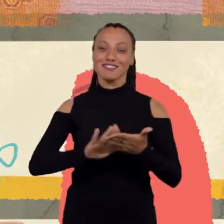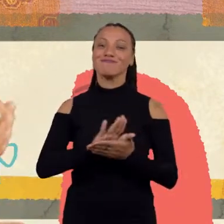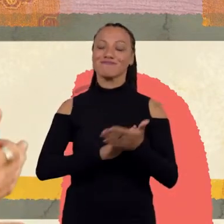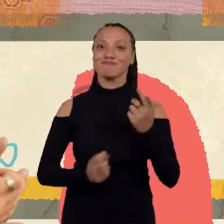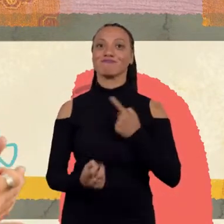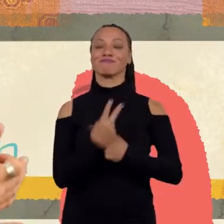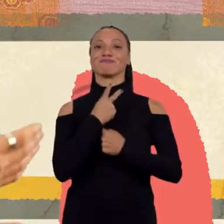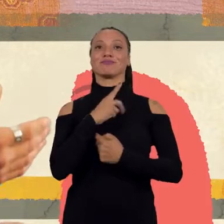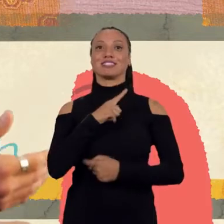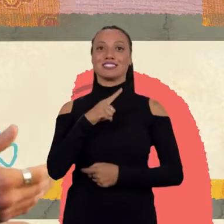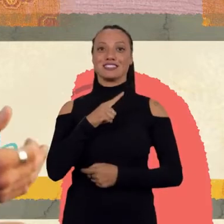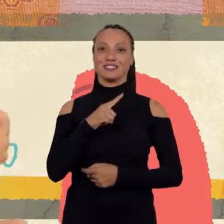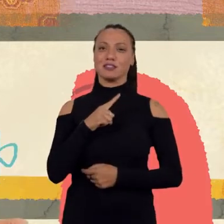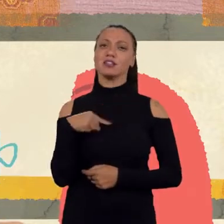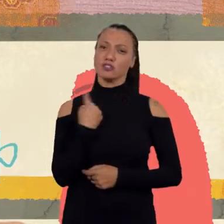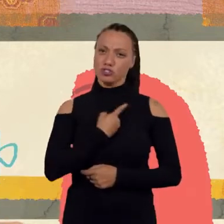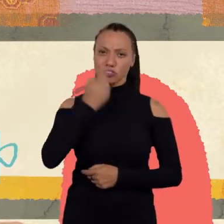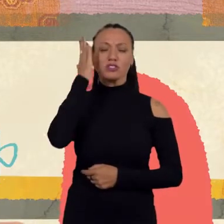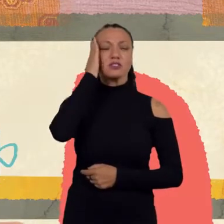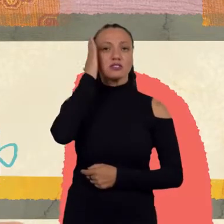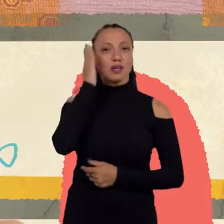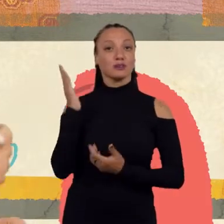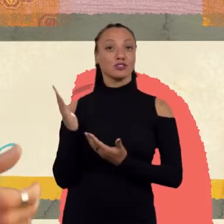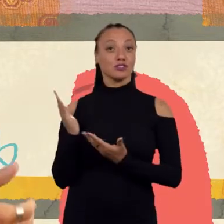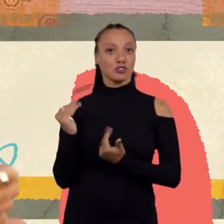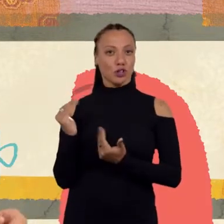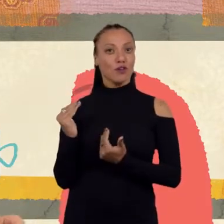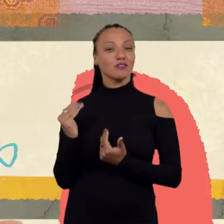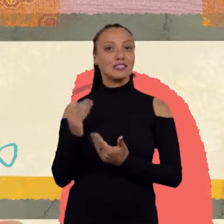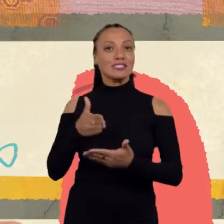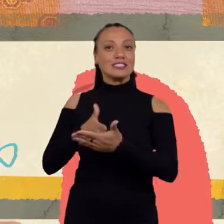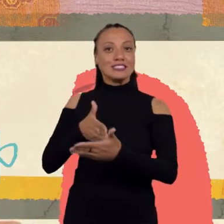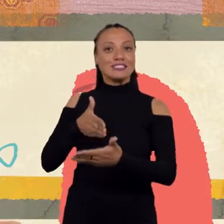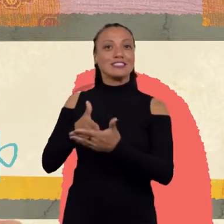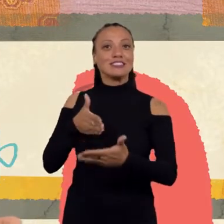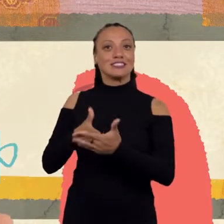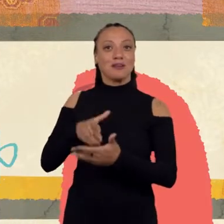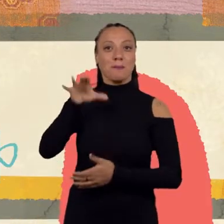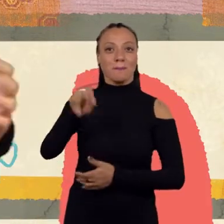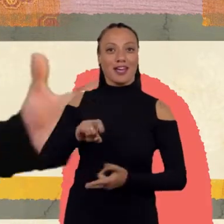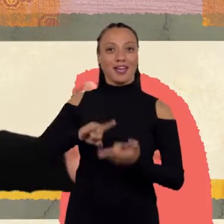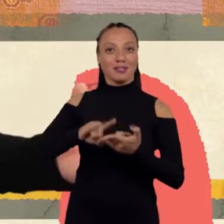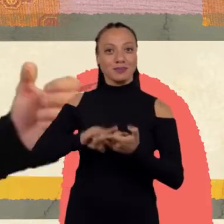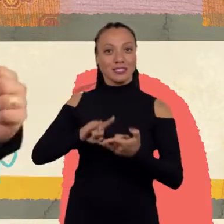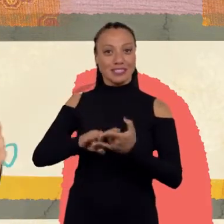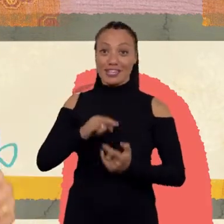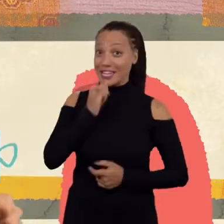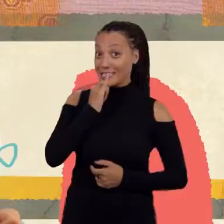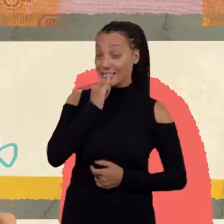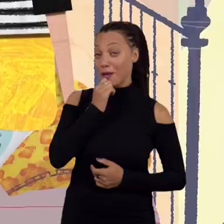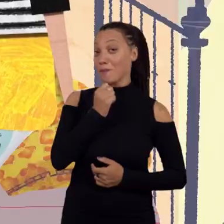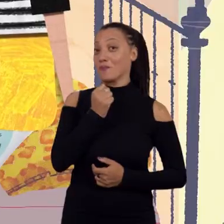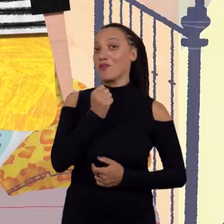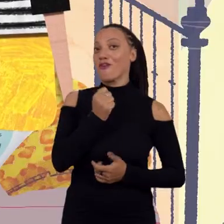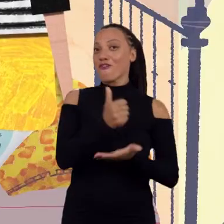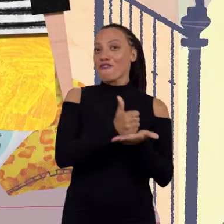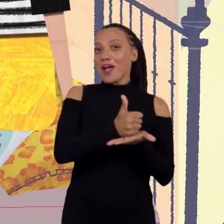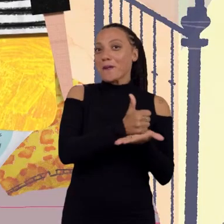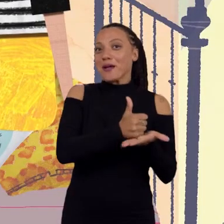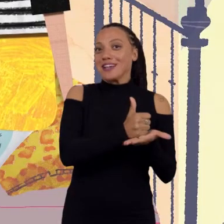Nós sabemos a dificuldade que o adolescente tem para acessar o preservativo. É? Se ele entra em uma farmácia, ele não quer ter vergonha, não quer ser